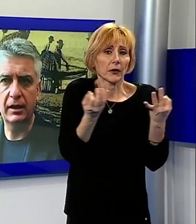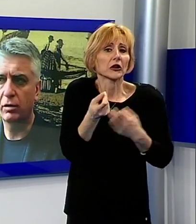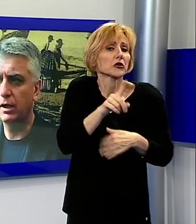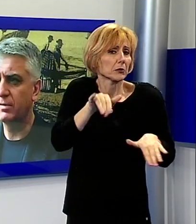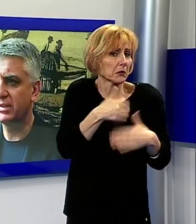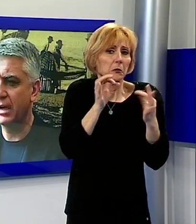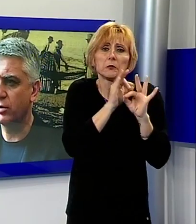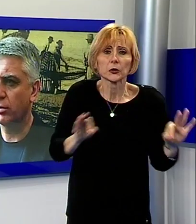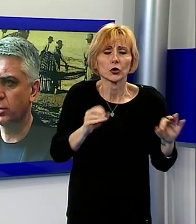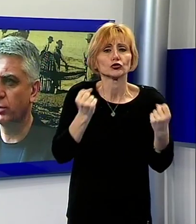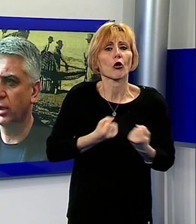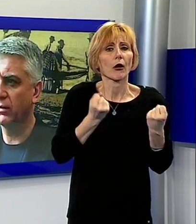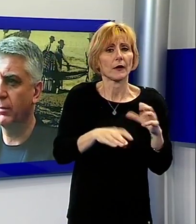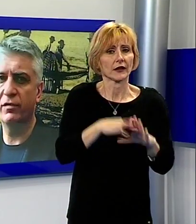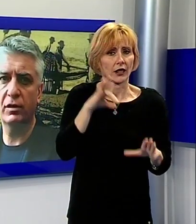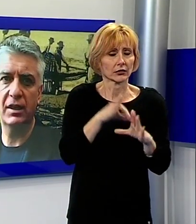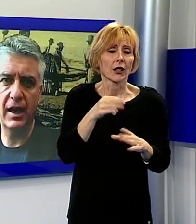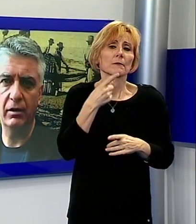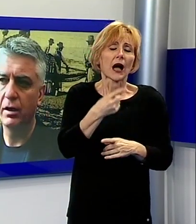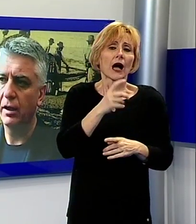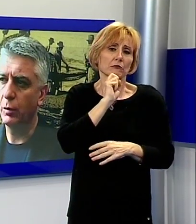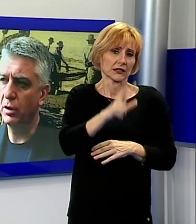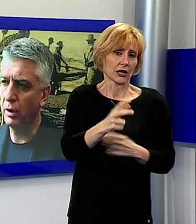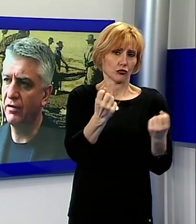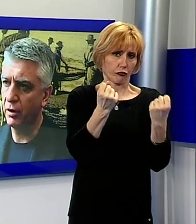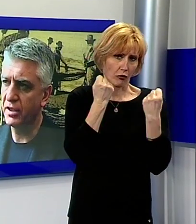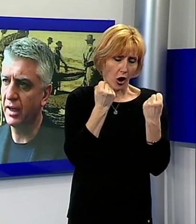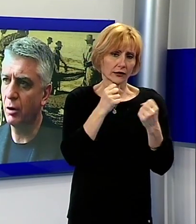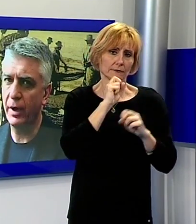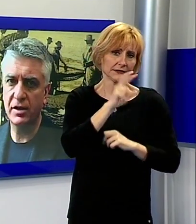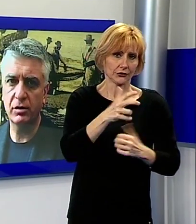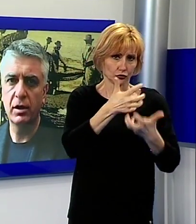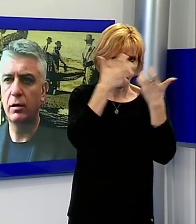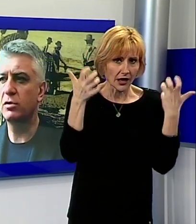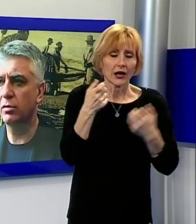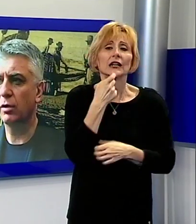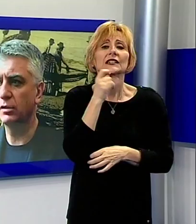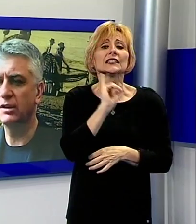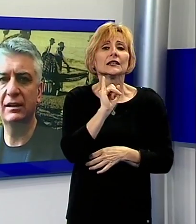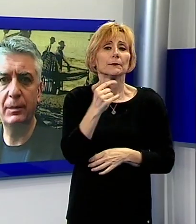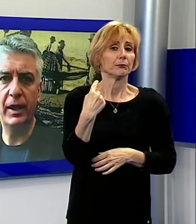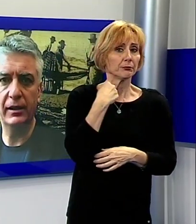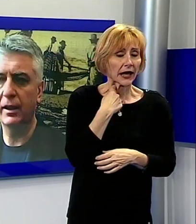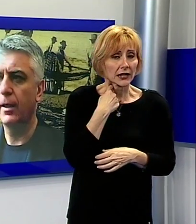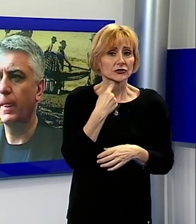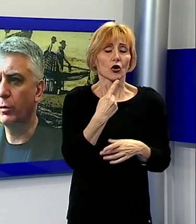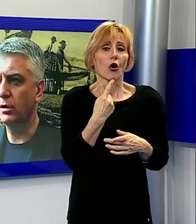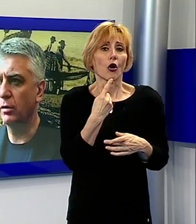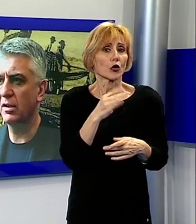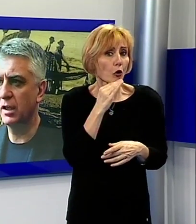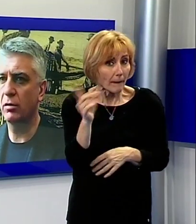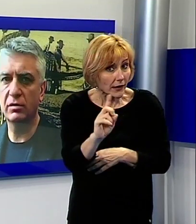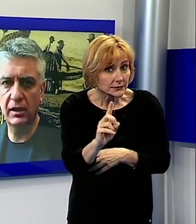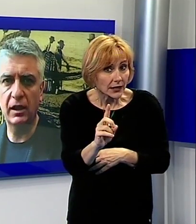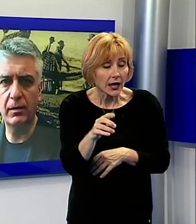e credo che il messaggio a questo punto arriverebbe forte e chiaro e quindi quelle forze che hanno perso non si sono accontentate di perdere e